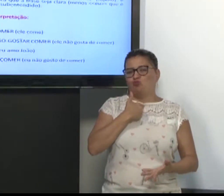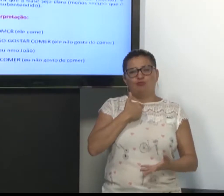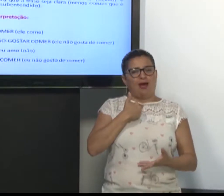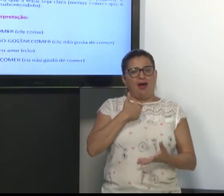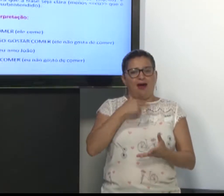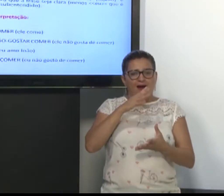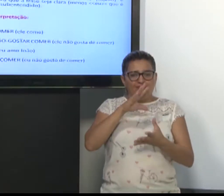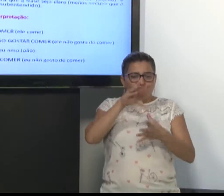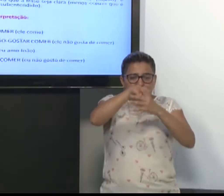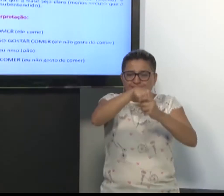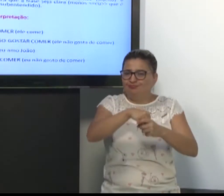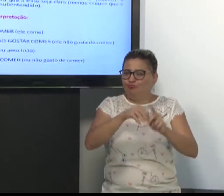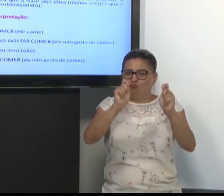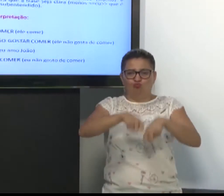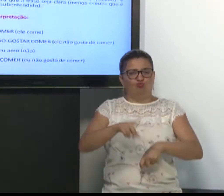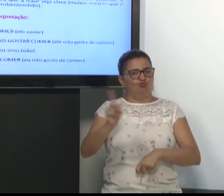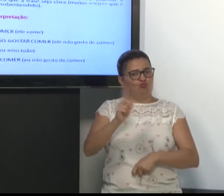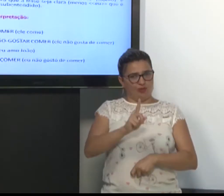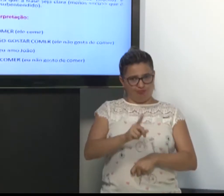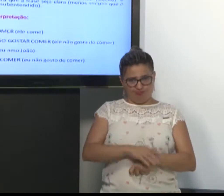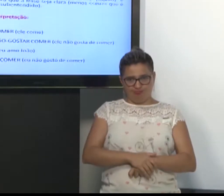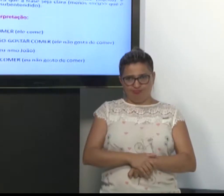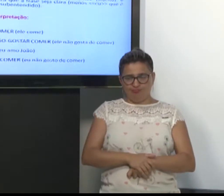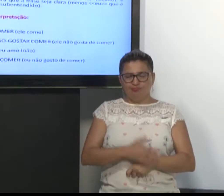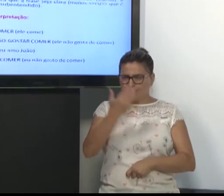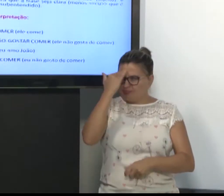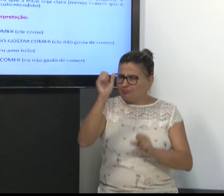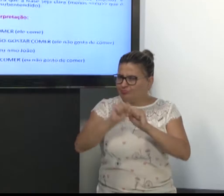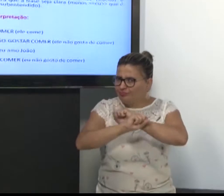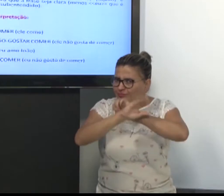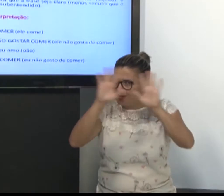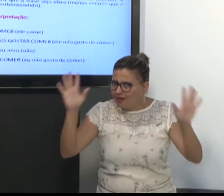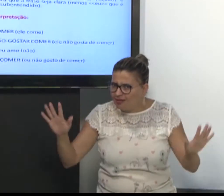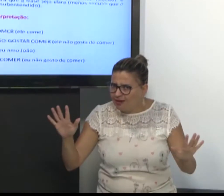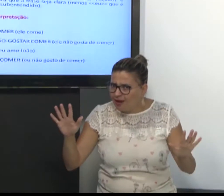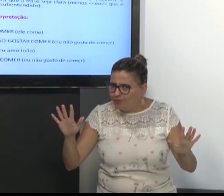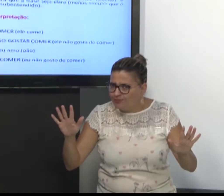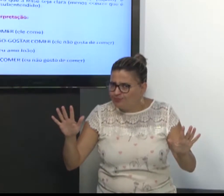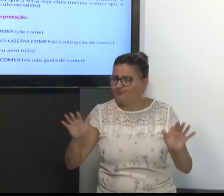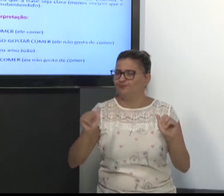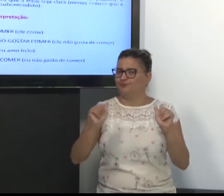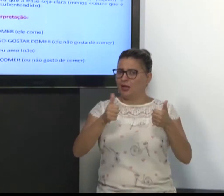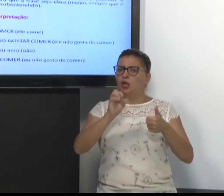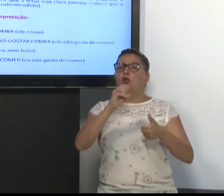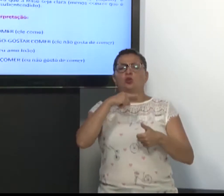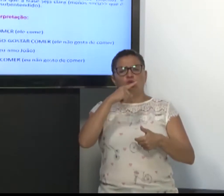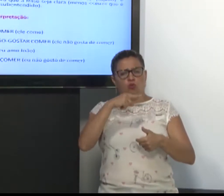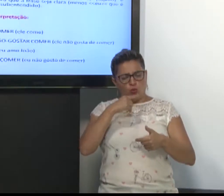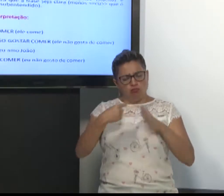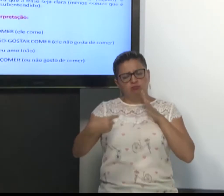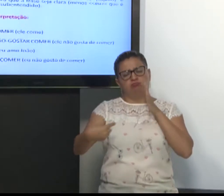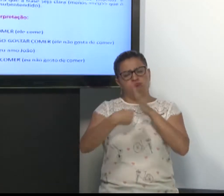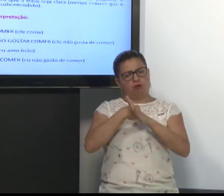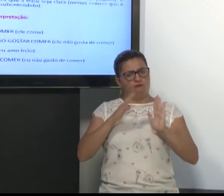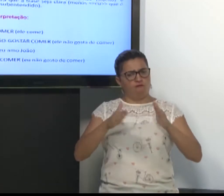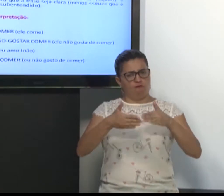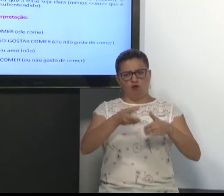Eu não posso deixar de incorporá-lo ao verbo. Ficou claro para vocês? Então, se tiverem dúvida, podem me